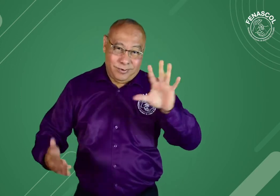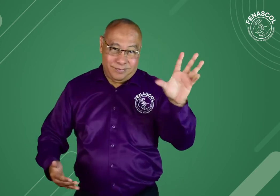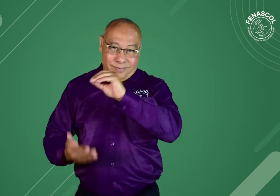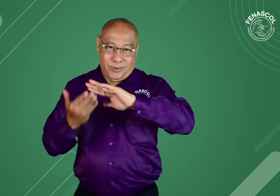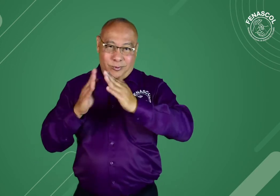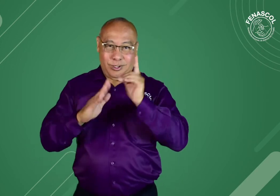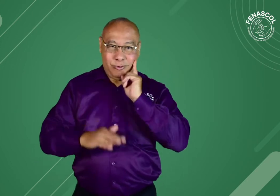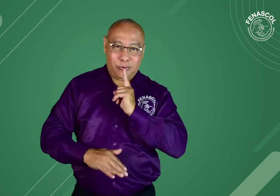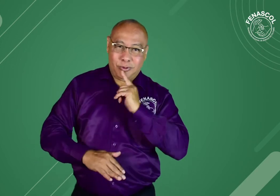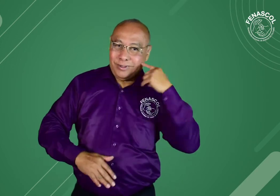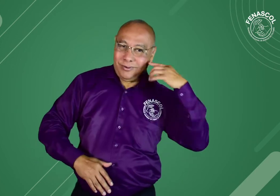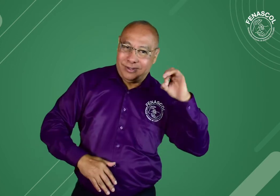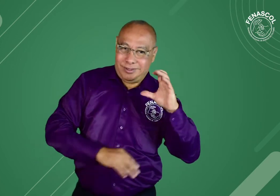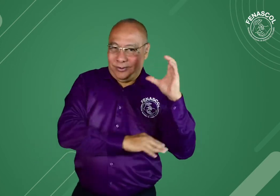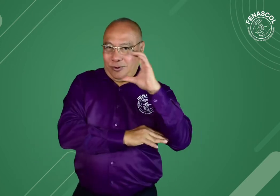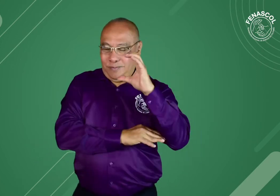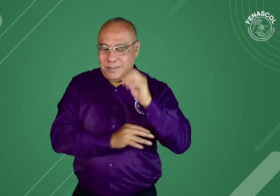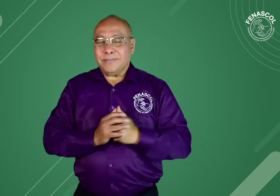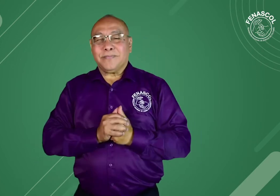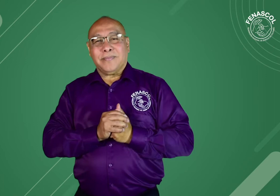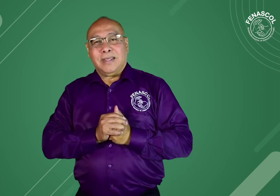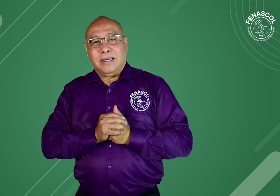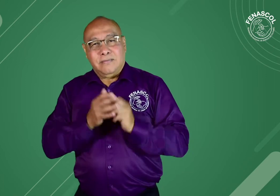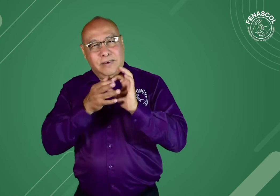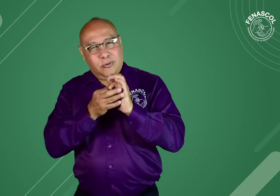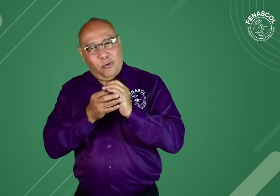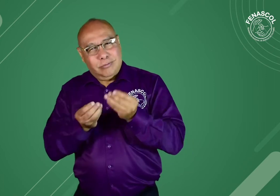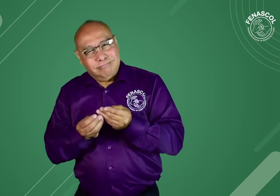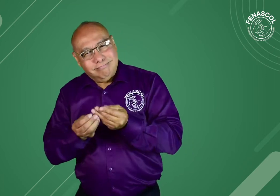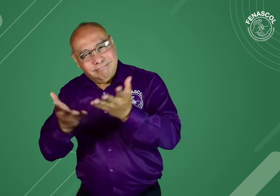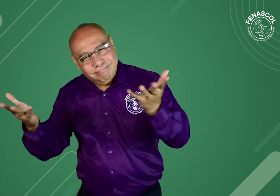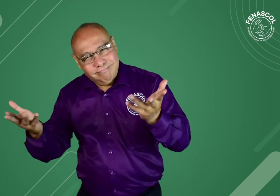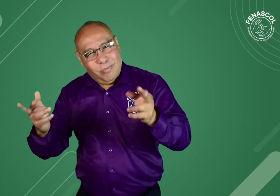Un saludo a toda la comunidad sorda y oyente de Colombia.